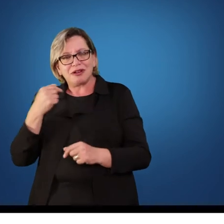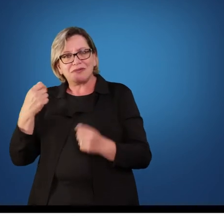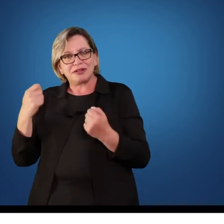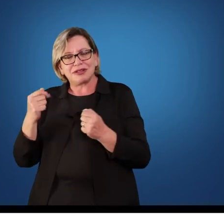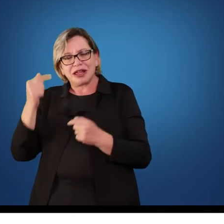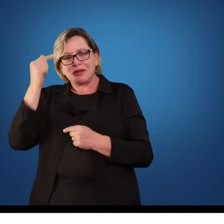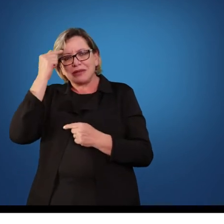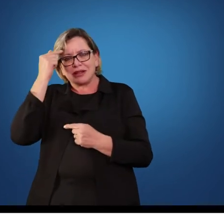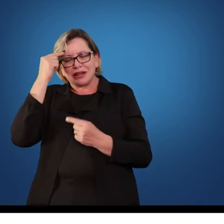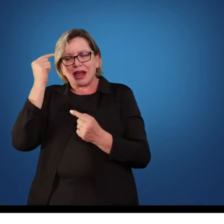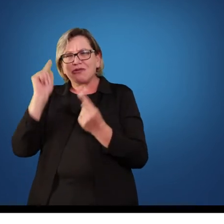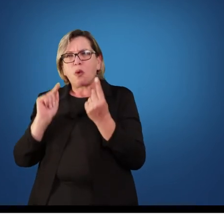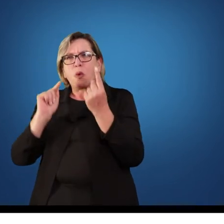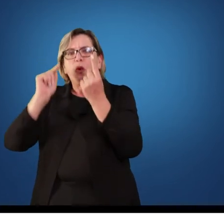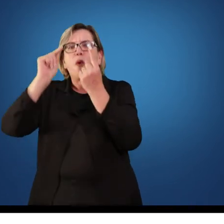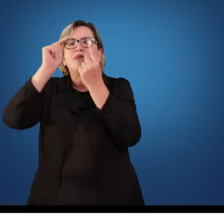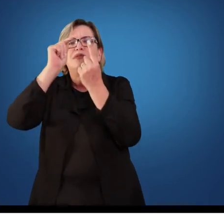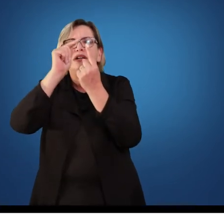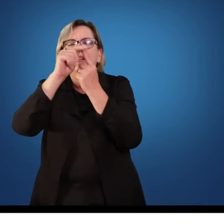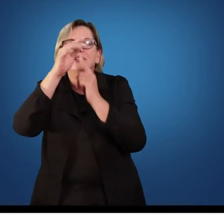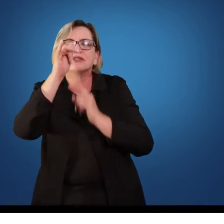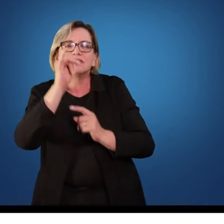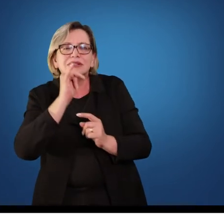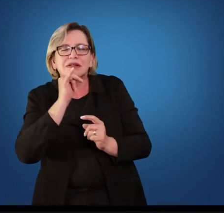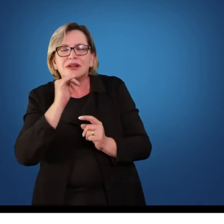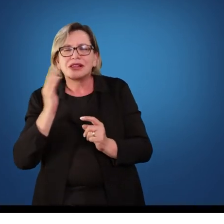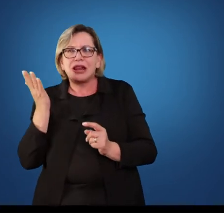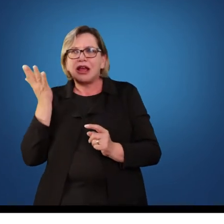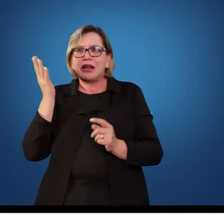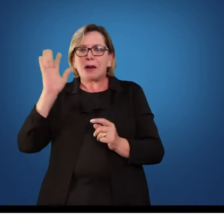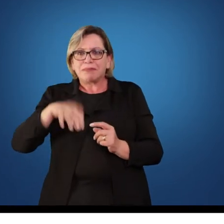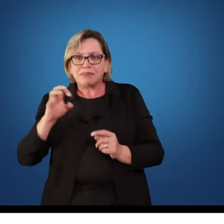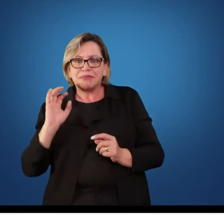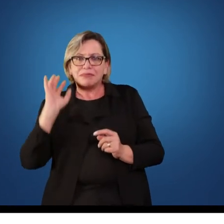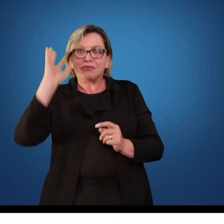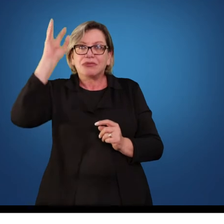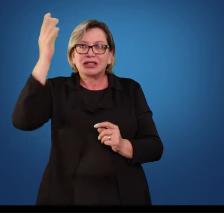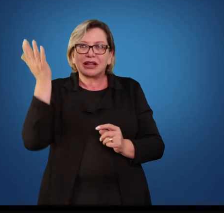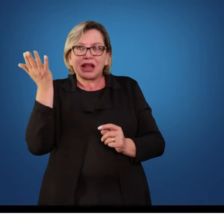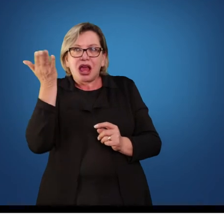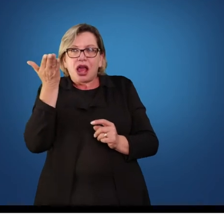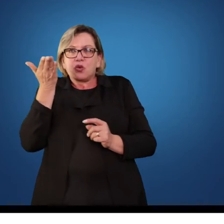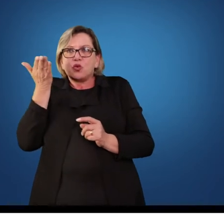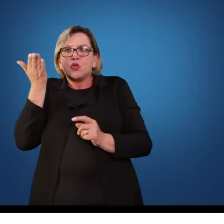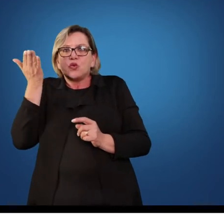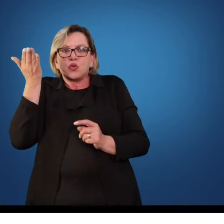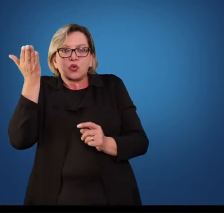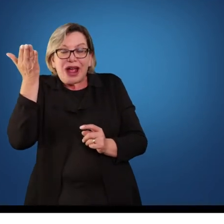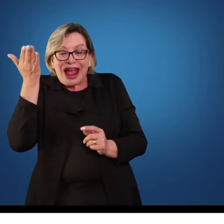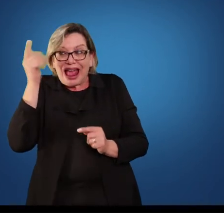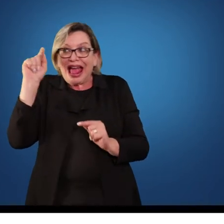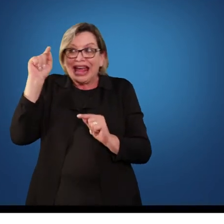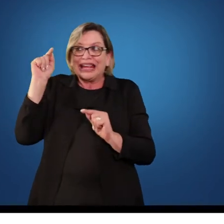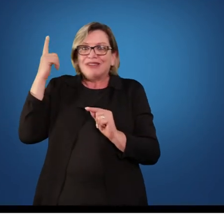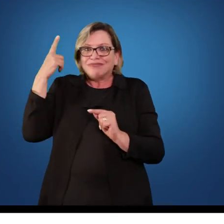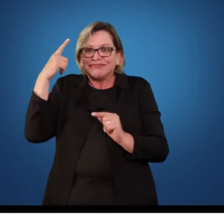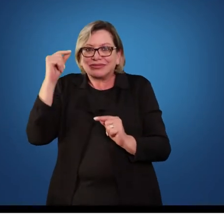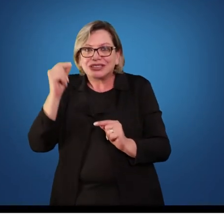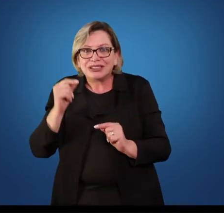bandeja. Se ele conseguir entender a bandeja, você alcançou o seu objetivo. Mas se você perguntar ao seu aluno,